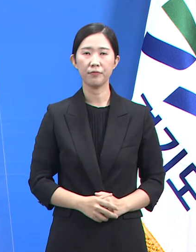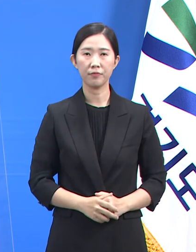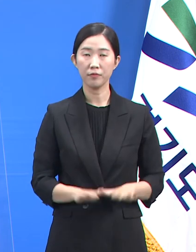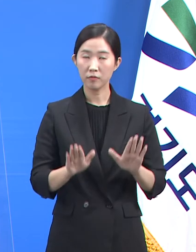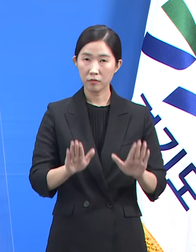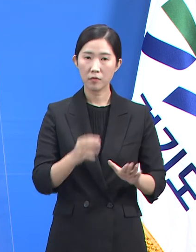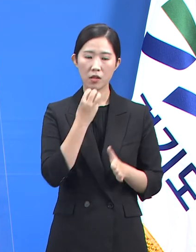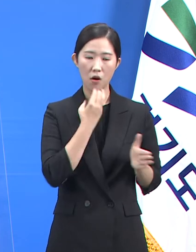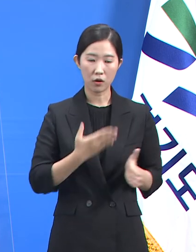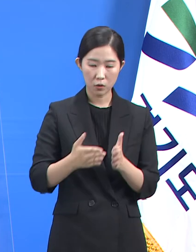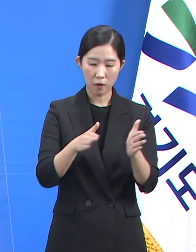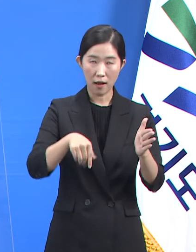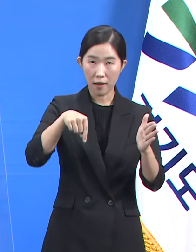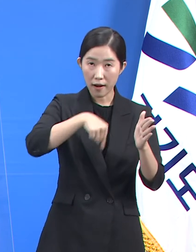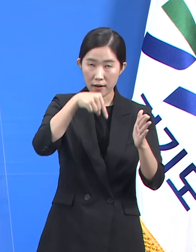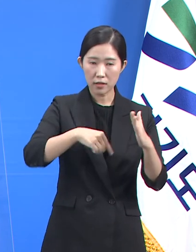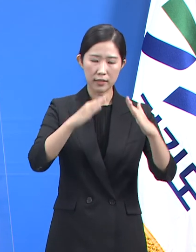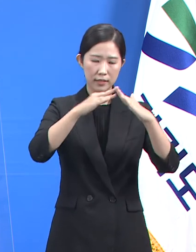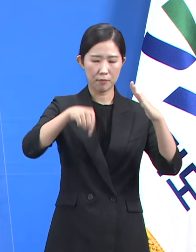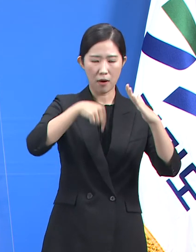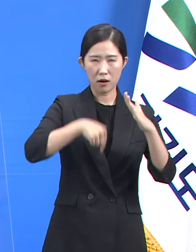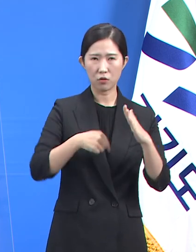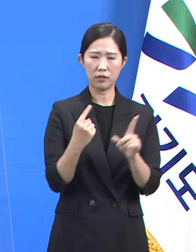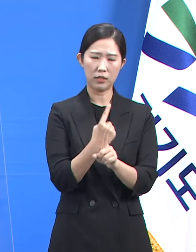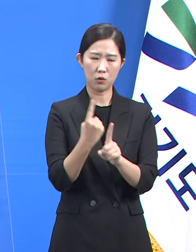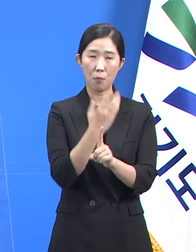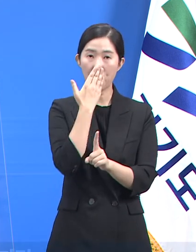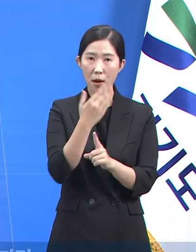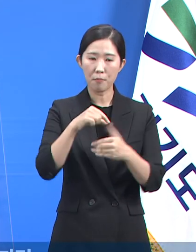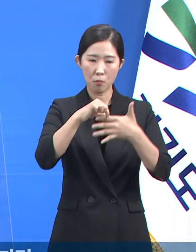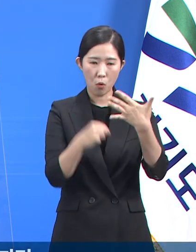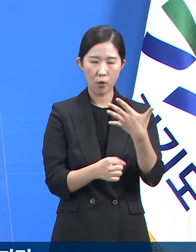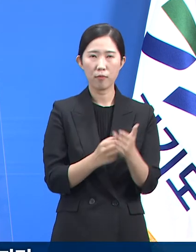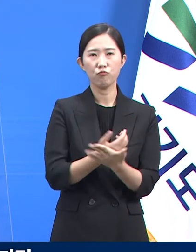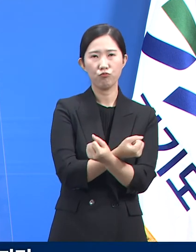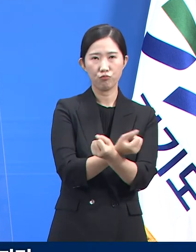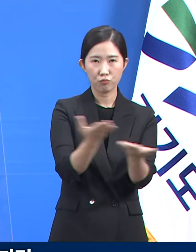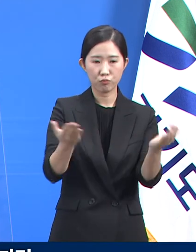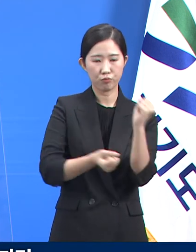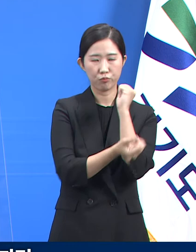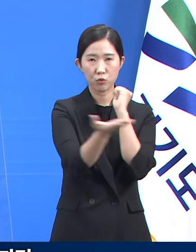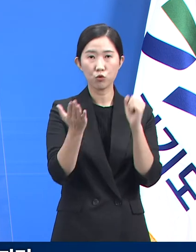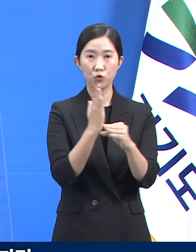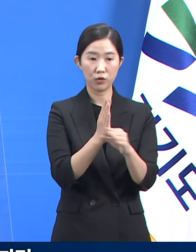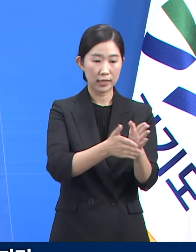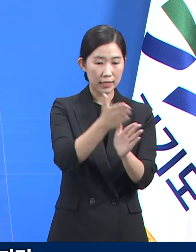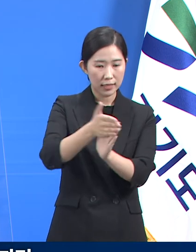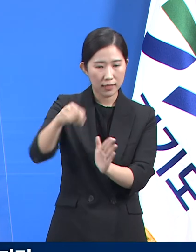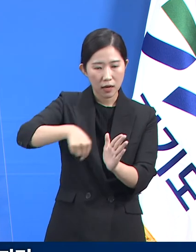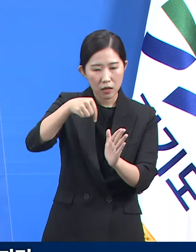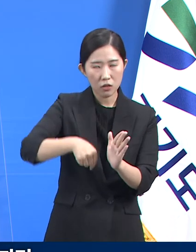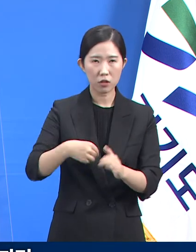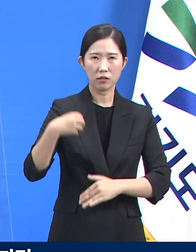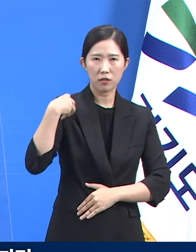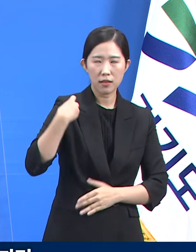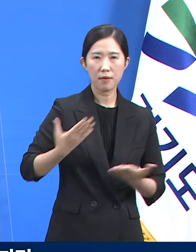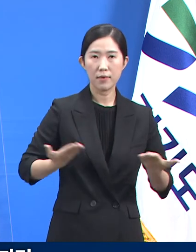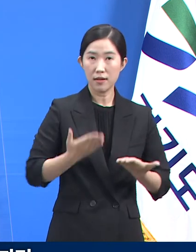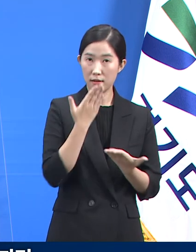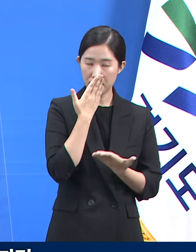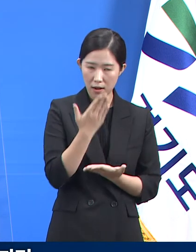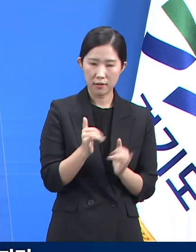경기도는 재택치료를 관리를 시군으로 확대하고 있습니다. 시군별로 재택치료 전담팀을 구성하고 협력병원을